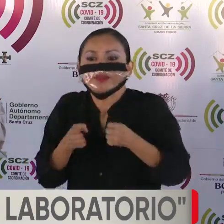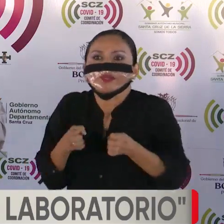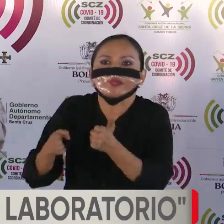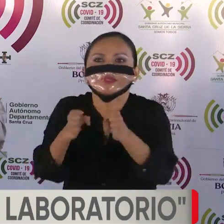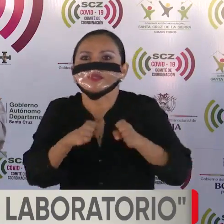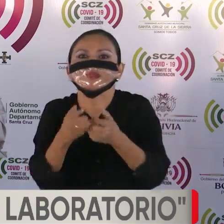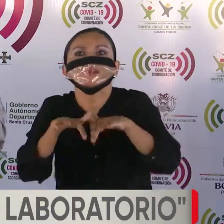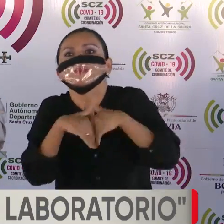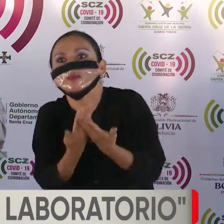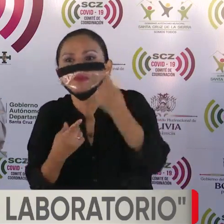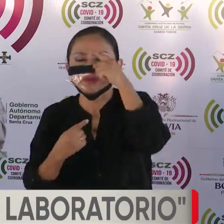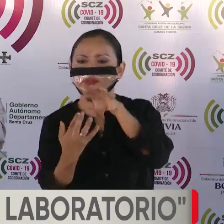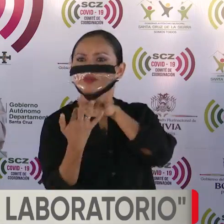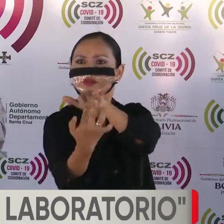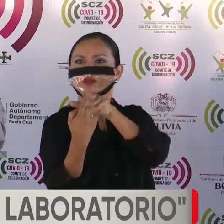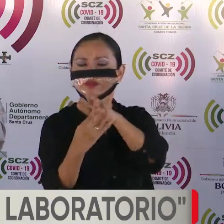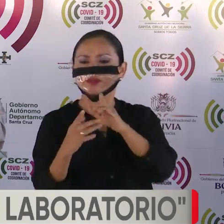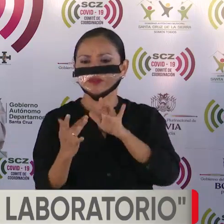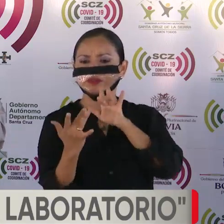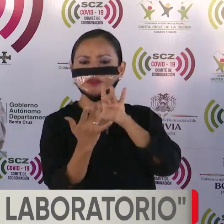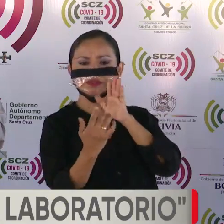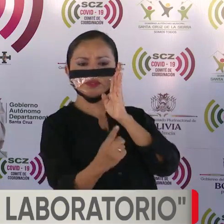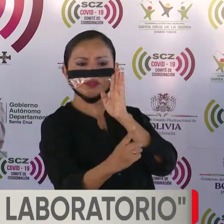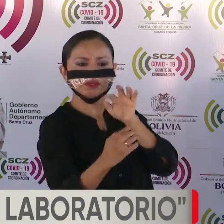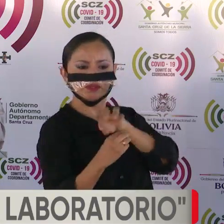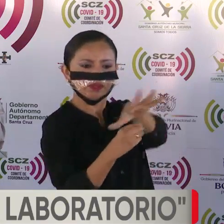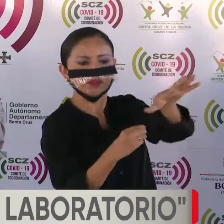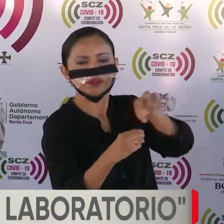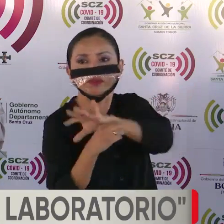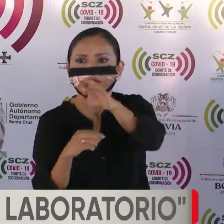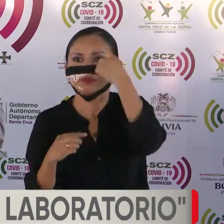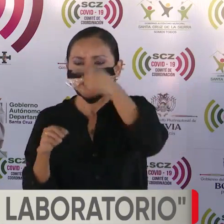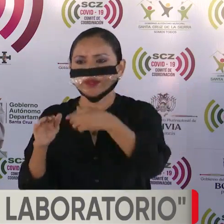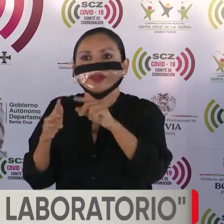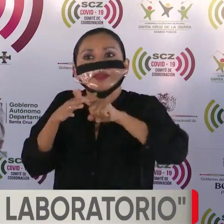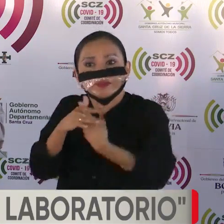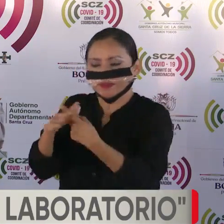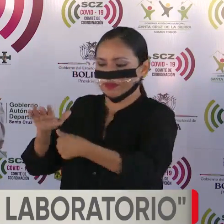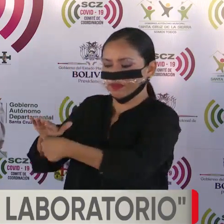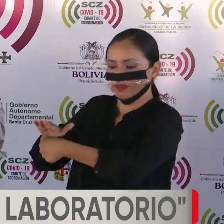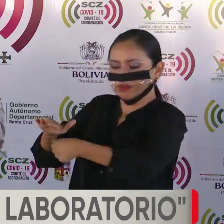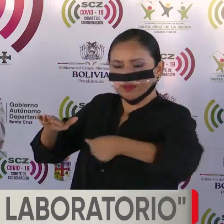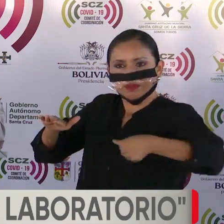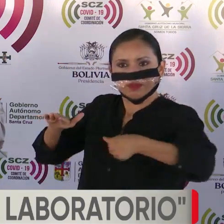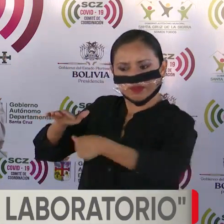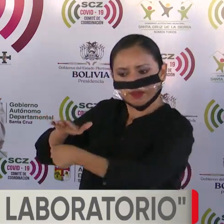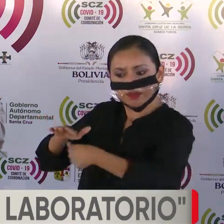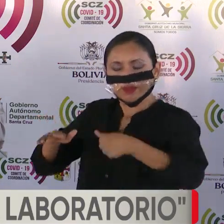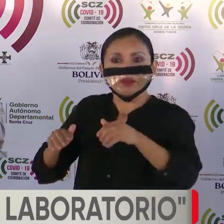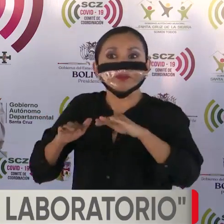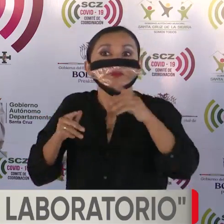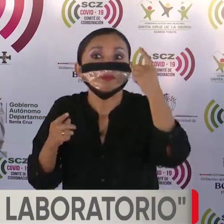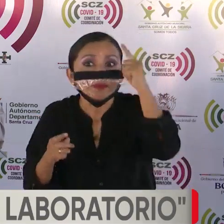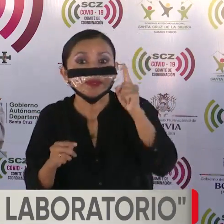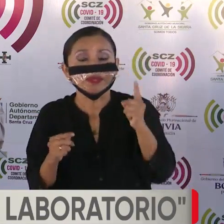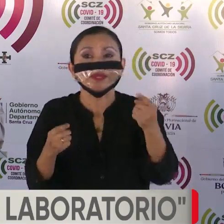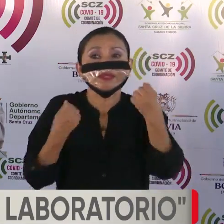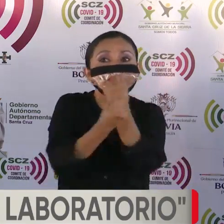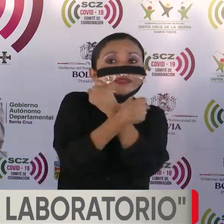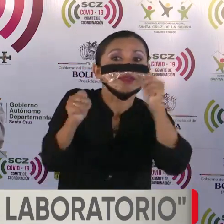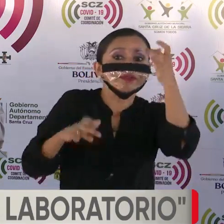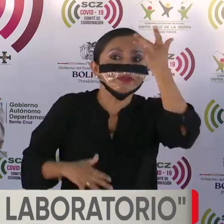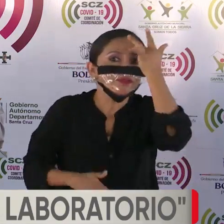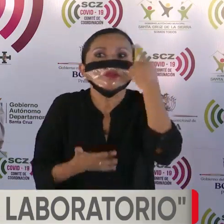estrategia para luchar contra el contagio y comenzar el desconfinamiento. Si la clave para salvar a los enfermos